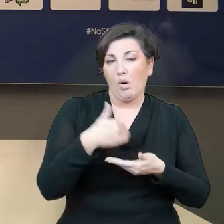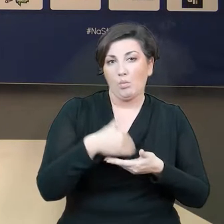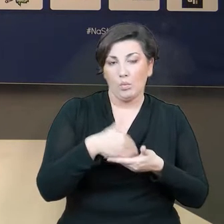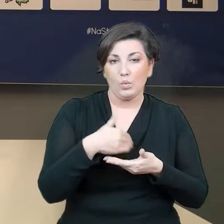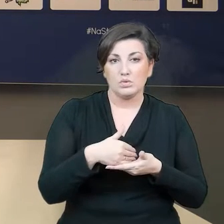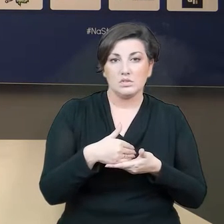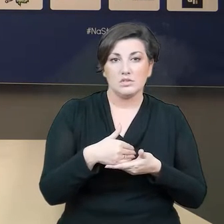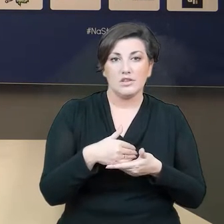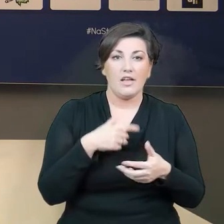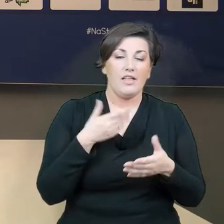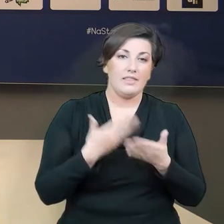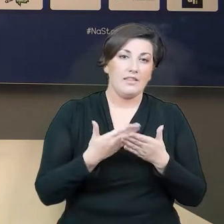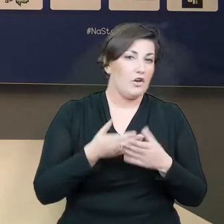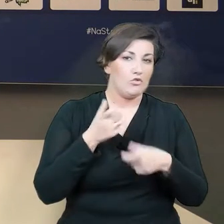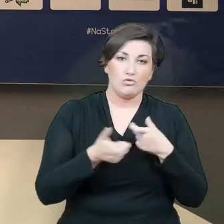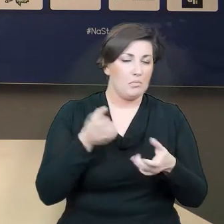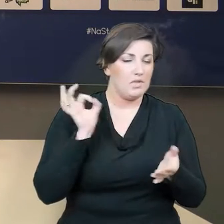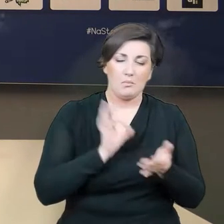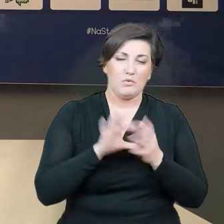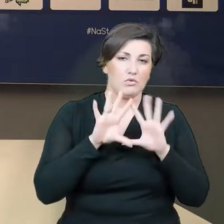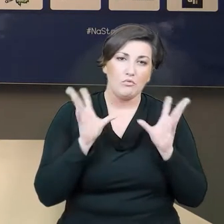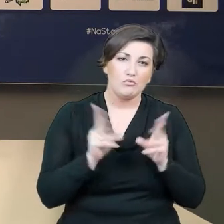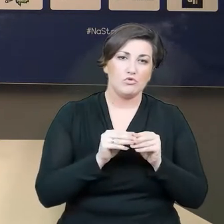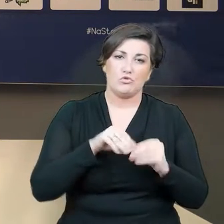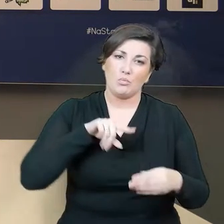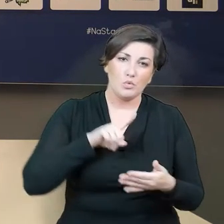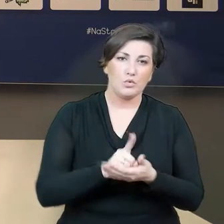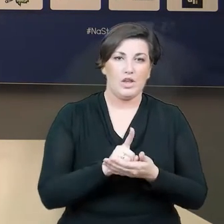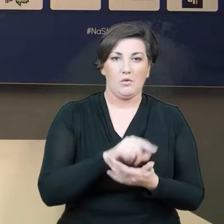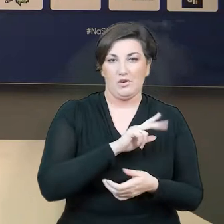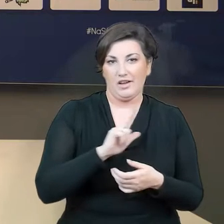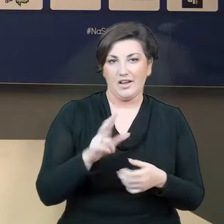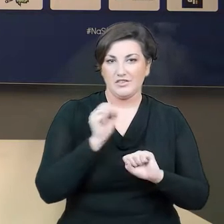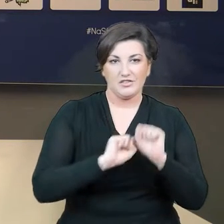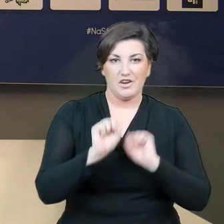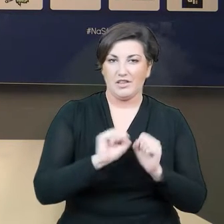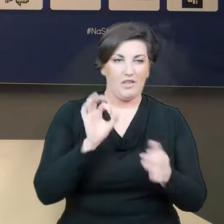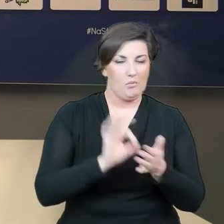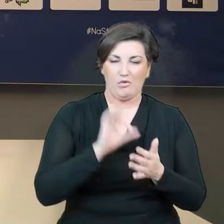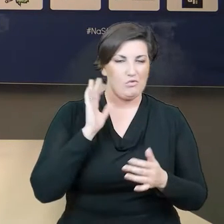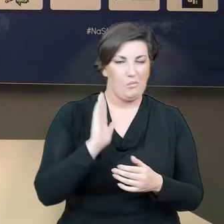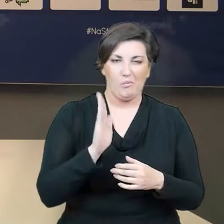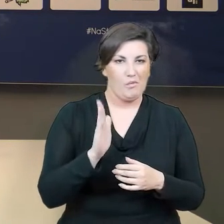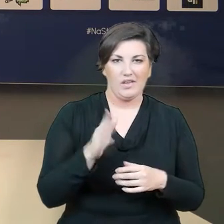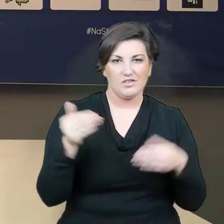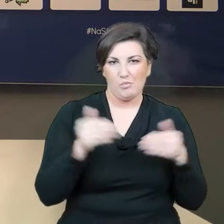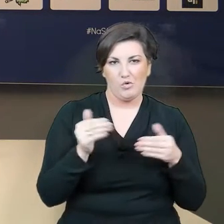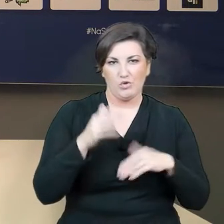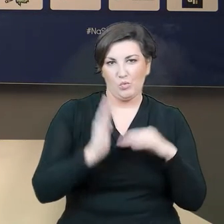i zrobi na pewno wszystko, żeby tak było. Każdy trening na pewno będzie dla niego możliwością zbudowania jeszcze